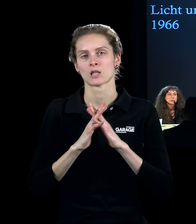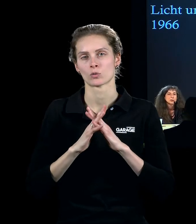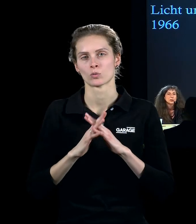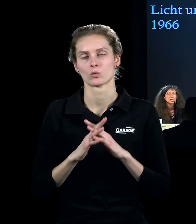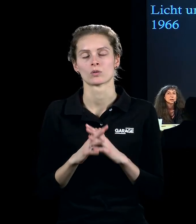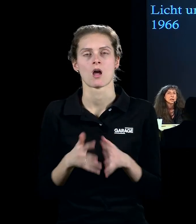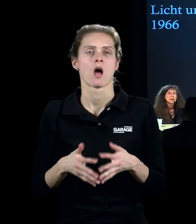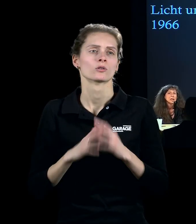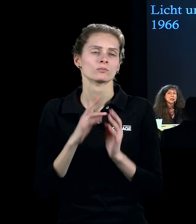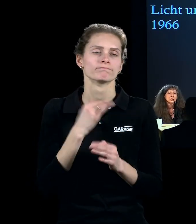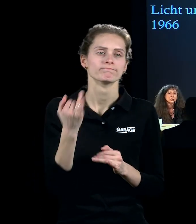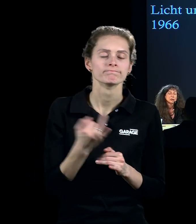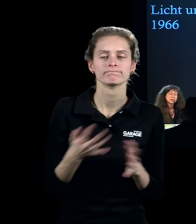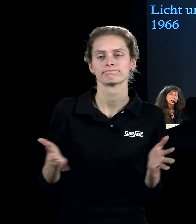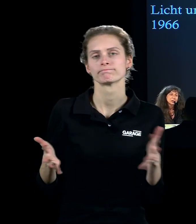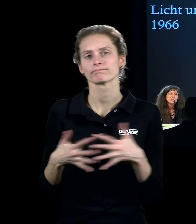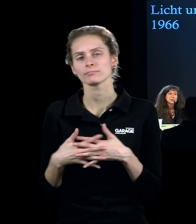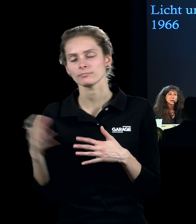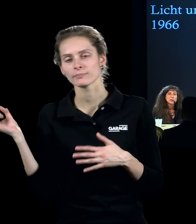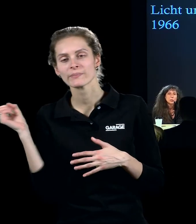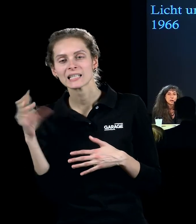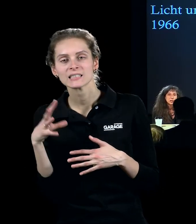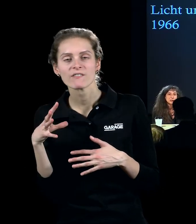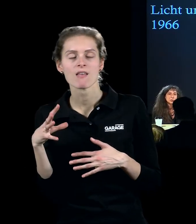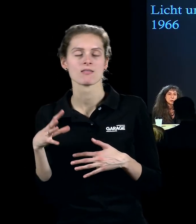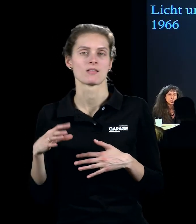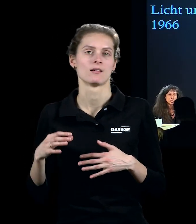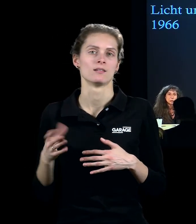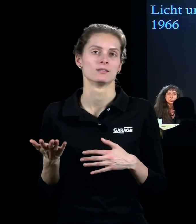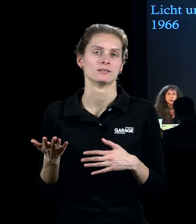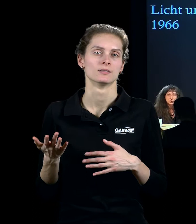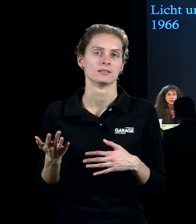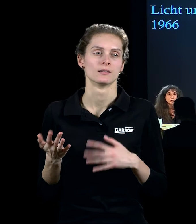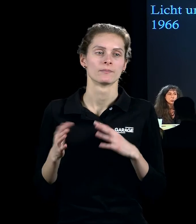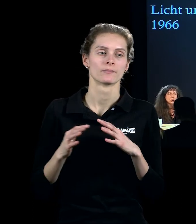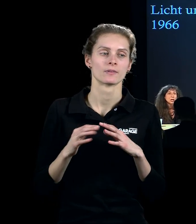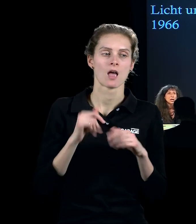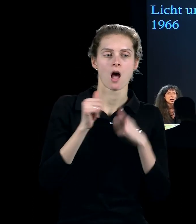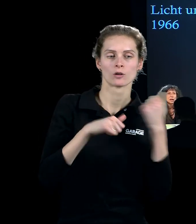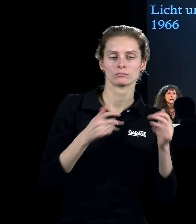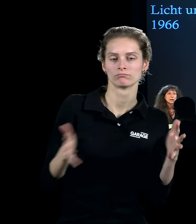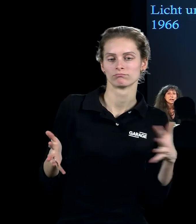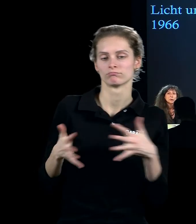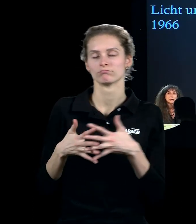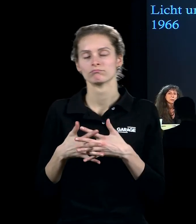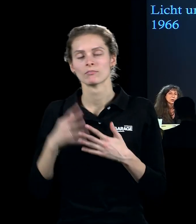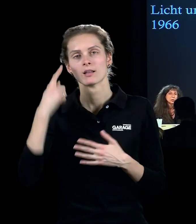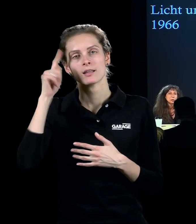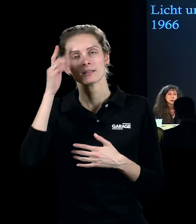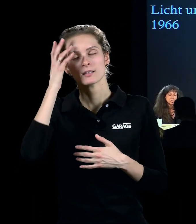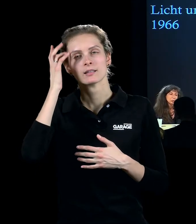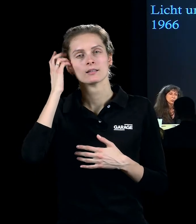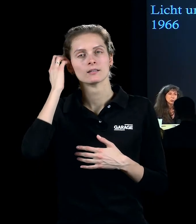интересовал синтез света, проекции визуального искусства и архитектуры. Идея, опять-таки,